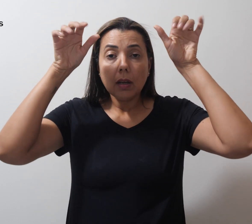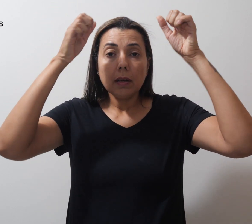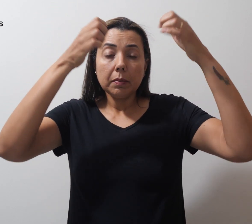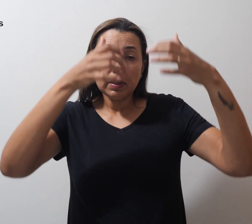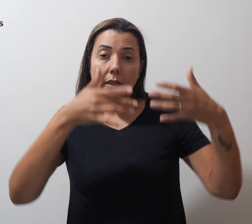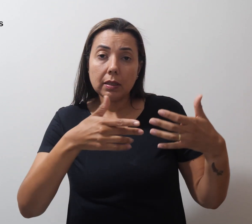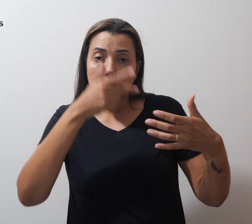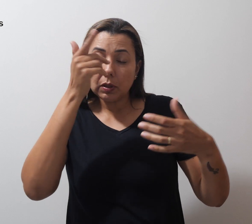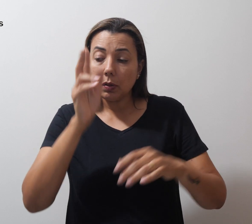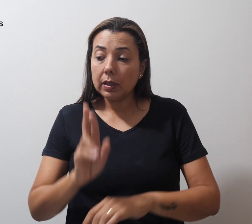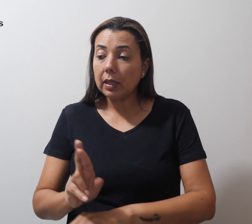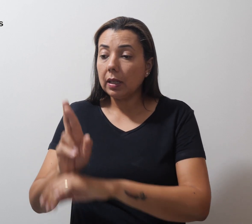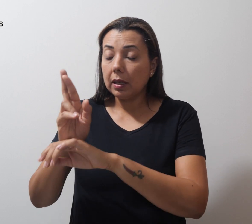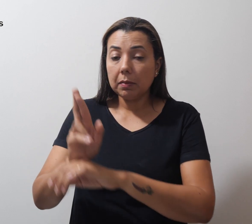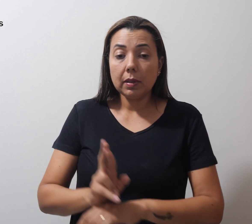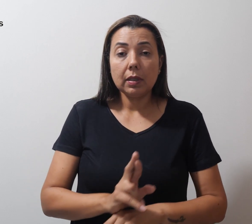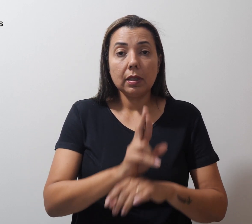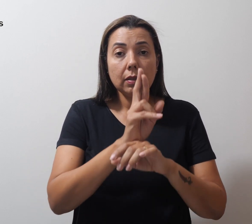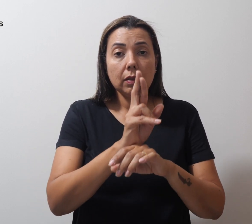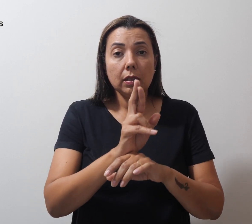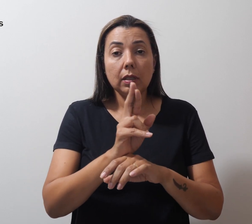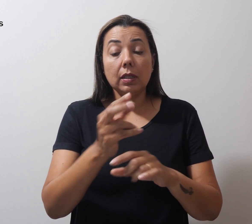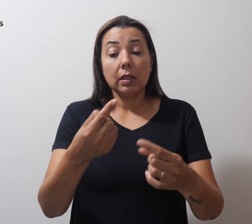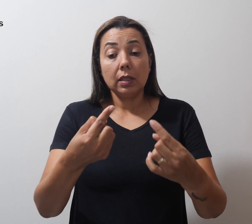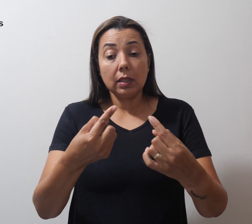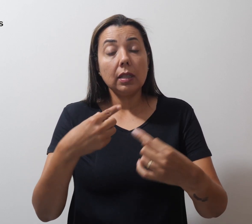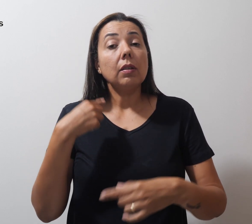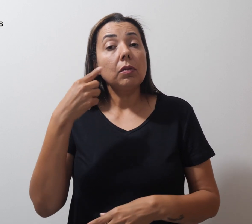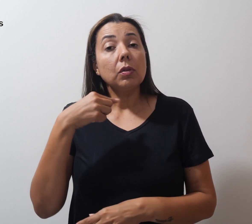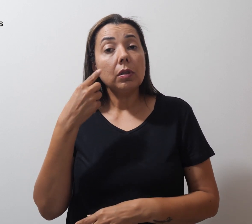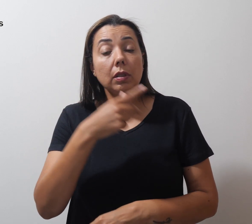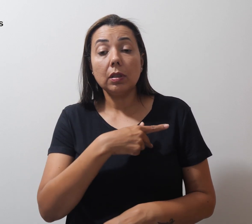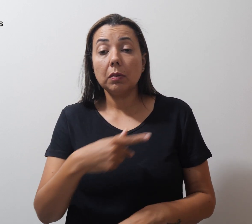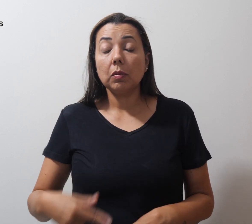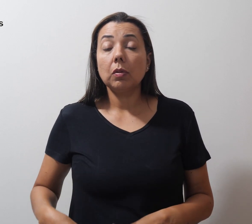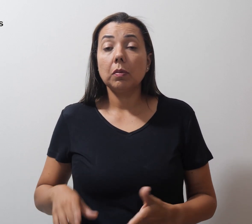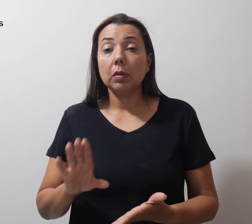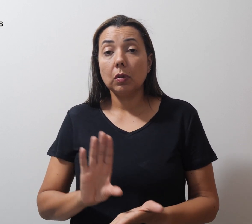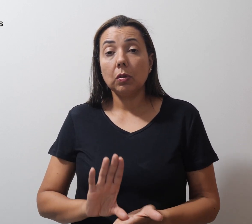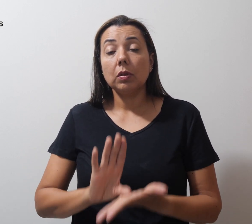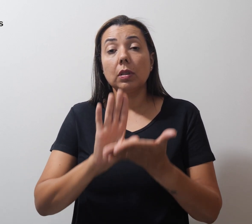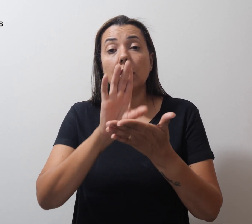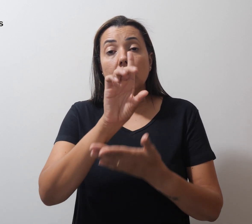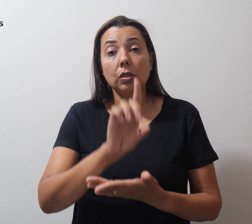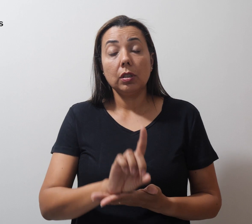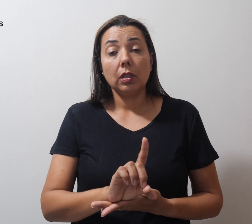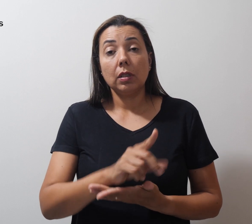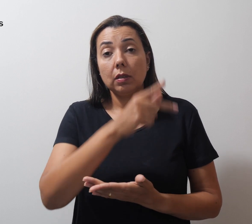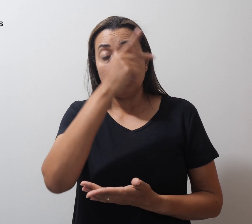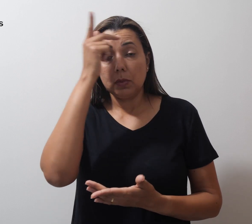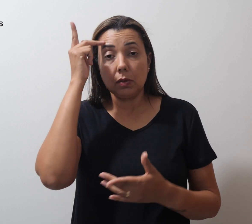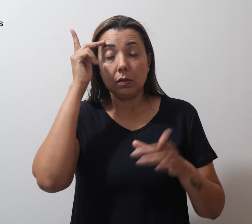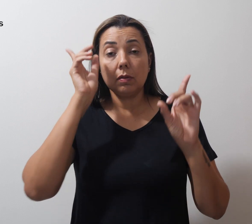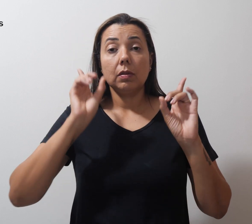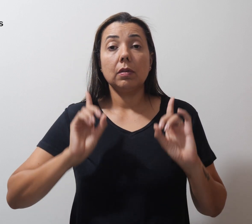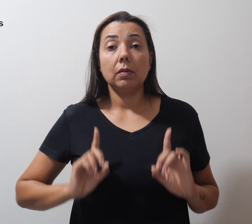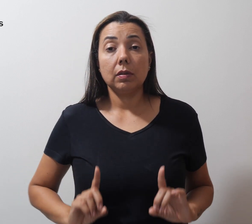representantes da Defensoria Pública e do Conselho dos Direitos da Pessoa com Deficiência